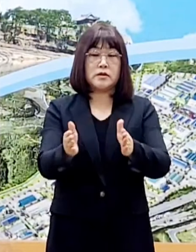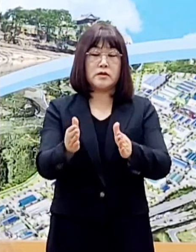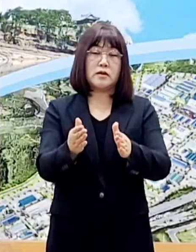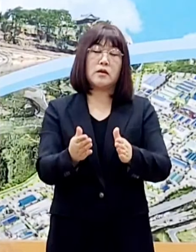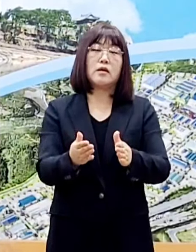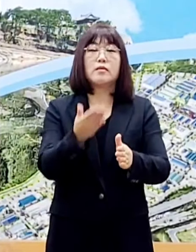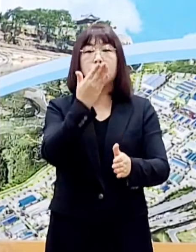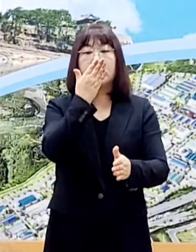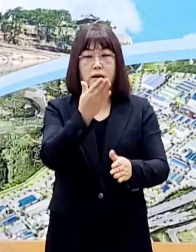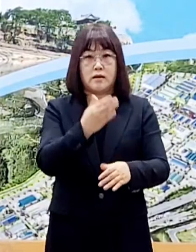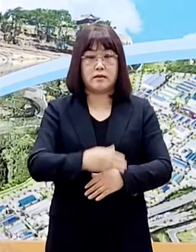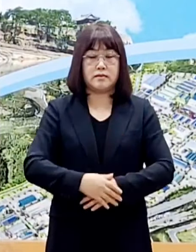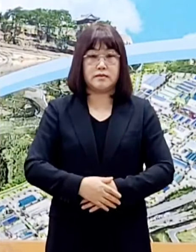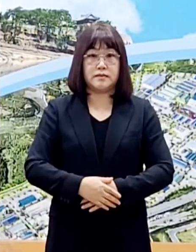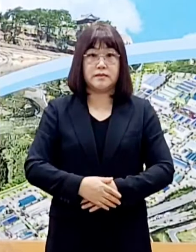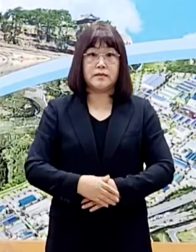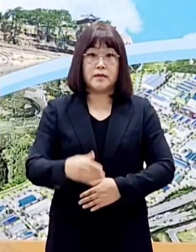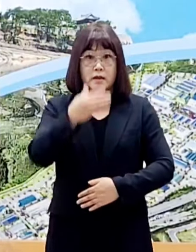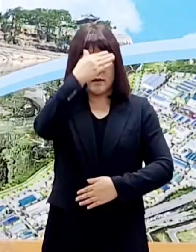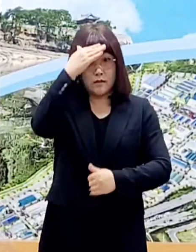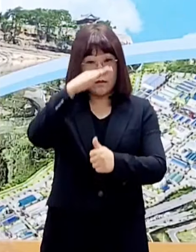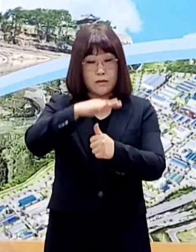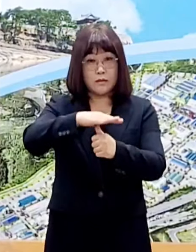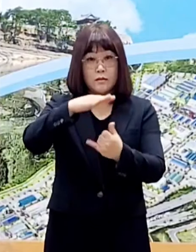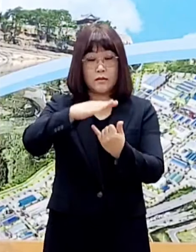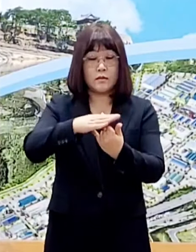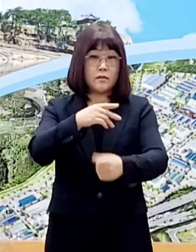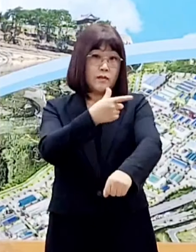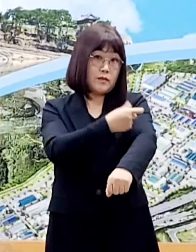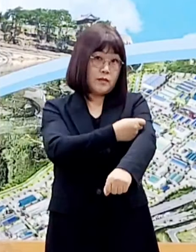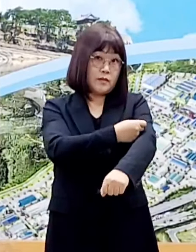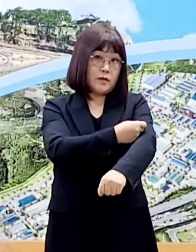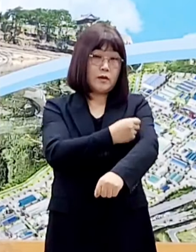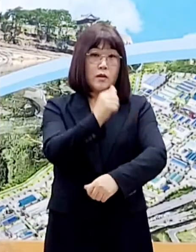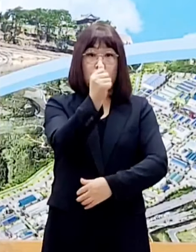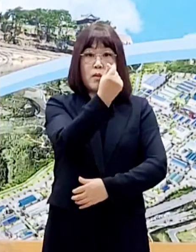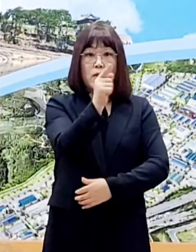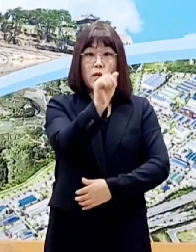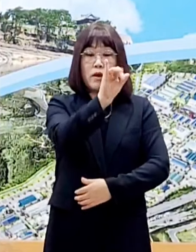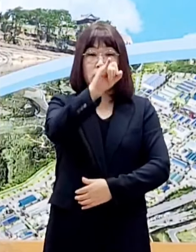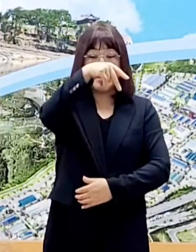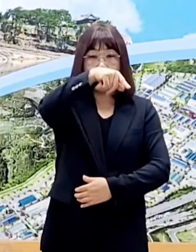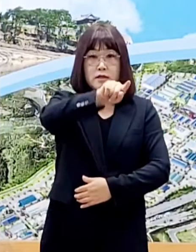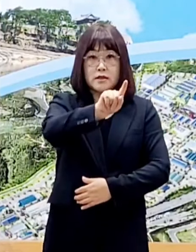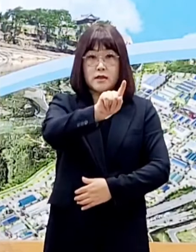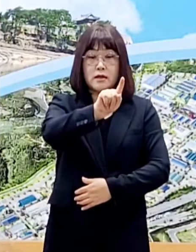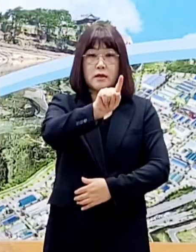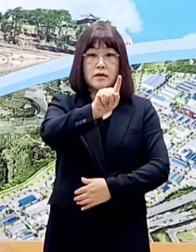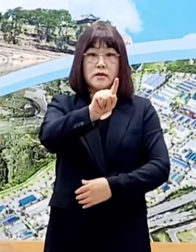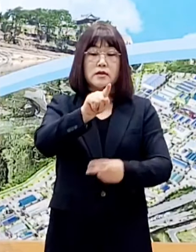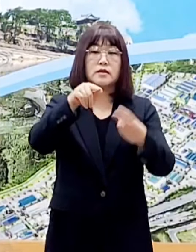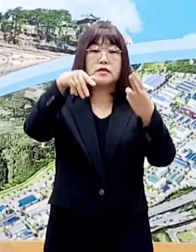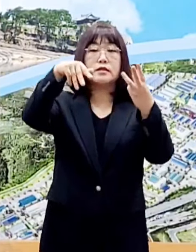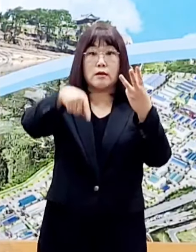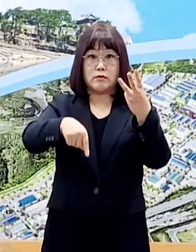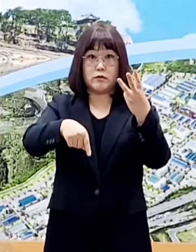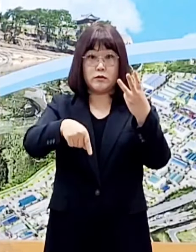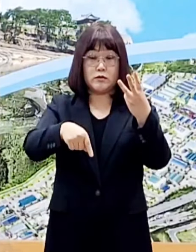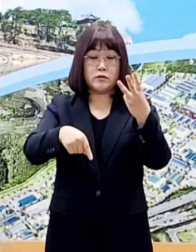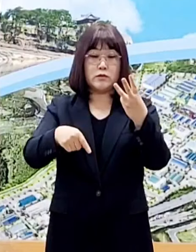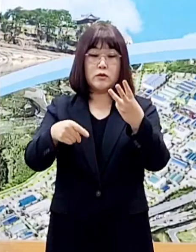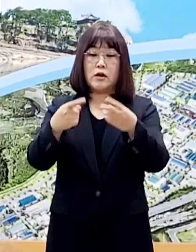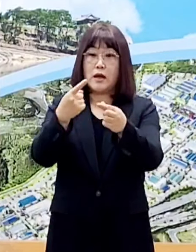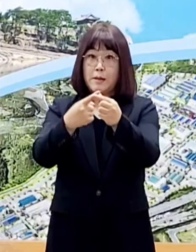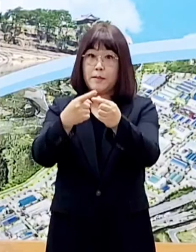권장되고 있습니다. 청소년 접종 백신인 화이자의 접종 간격은 3주이며 2차 접종